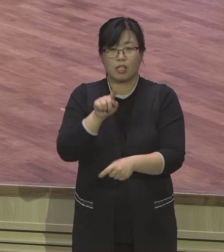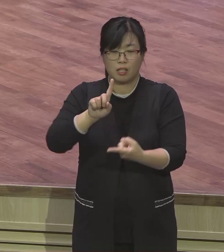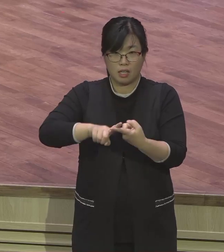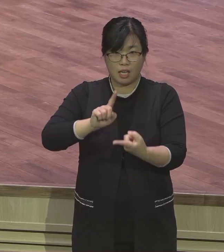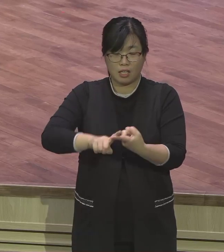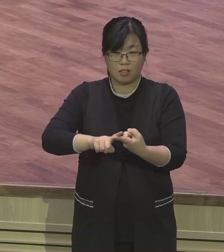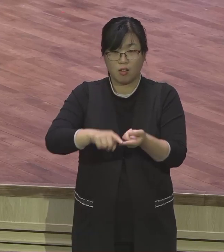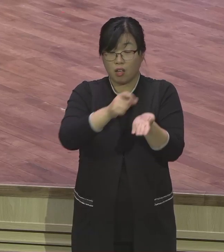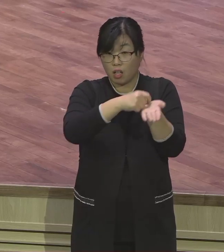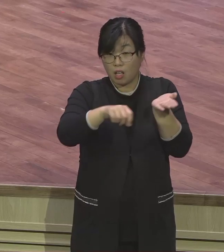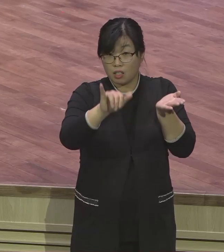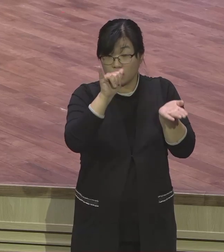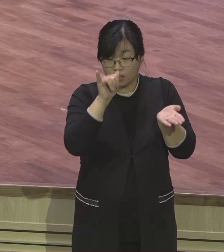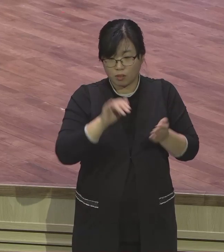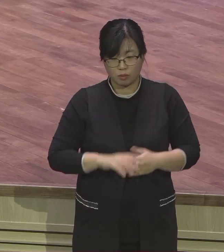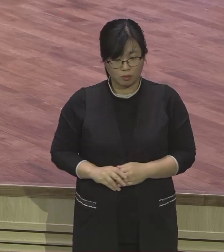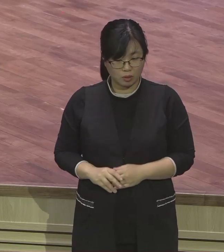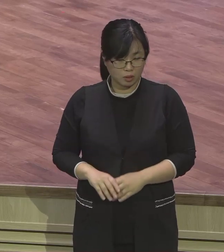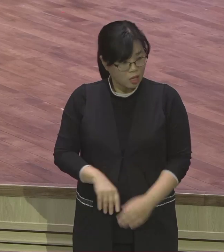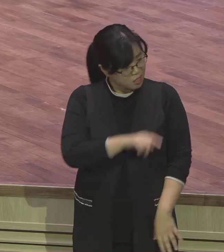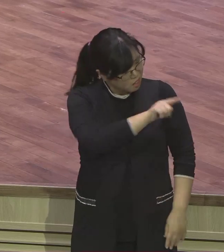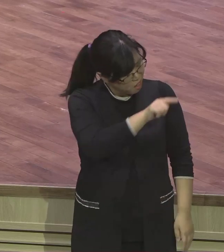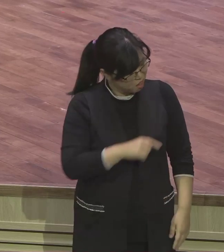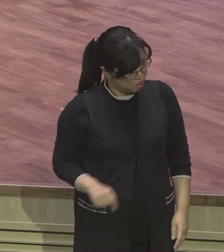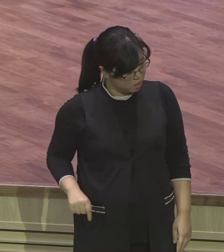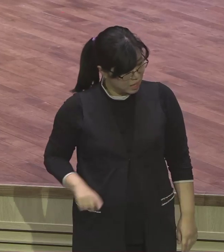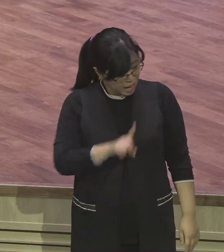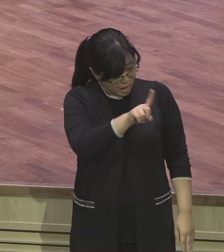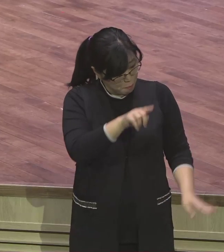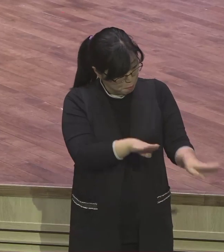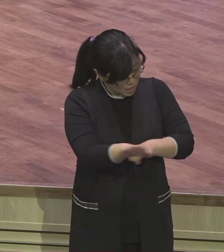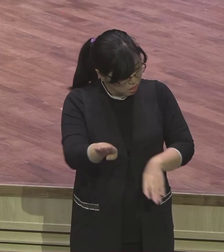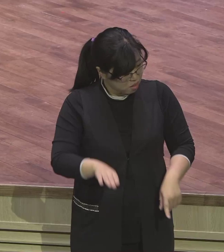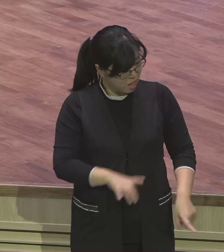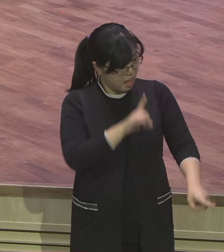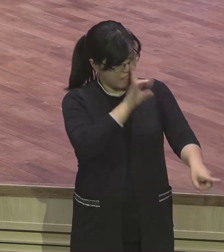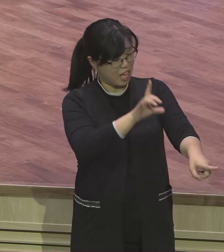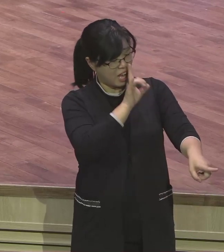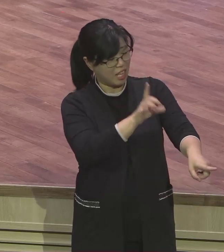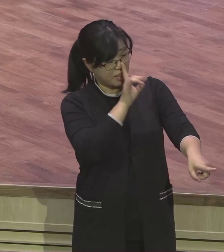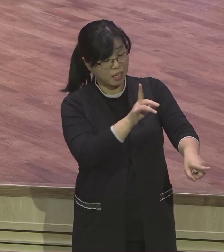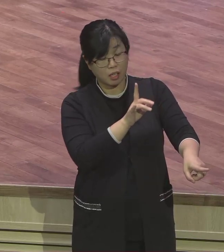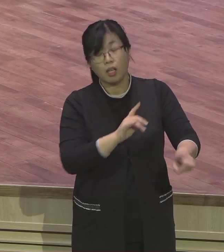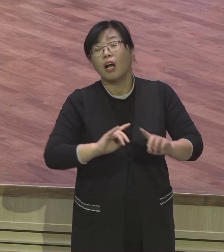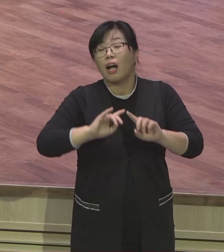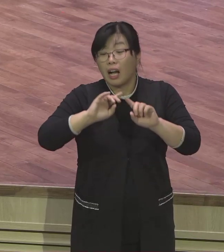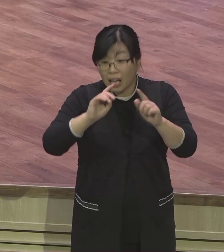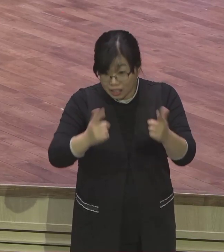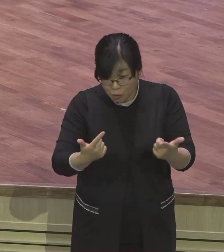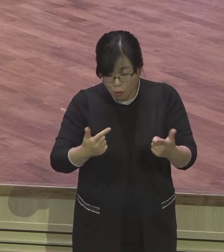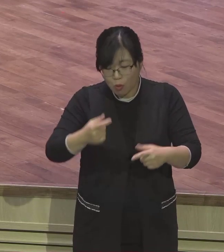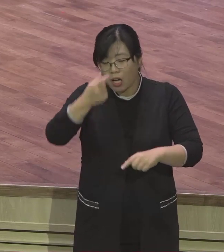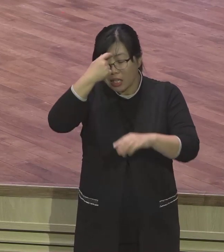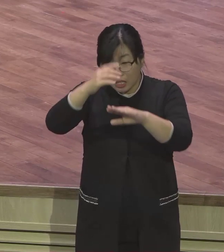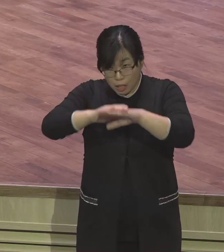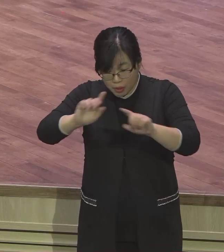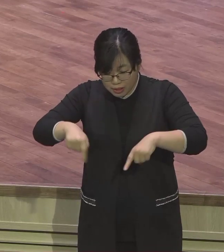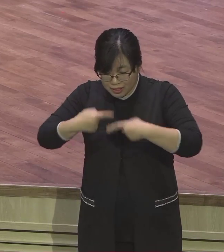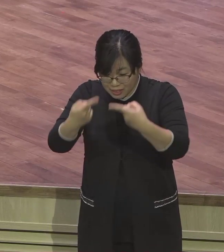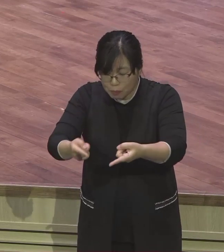빠졌어. 그게 중요한 게 아니에요. 교회에 나와서 뭘 해야 되느냐. 예배의 성공이 뭐냐. 강단할 통해